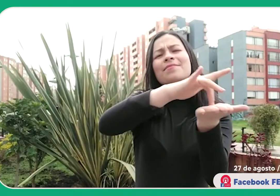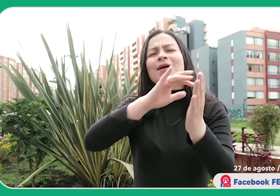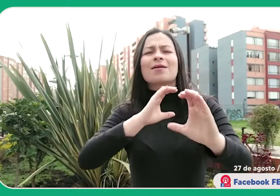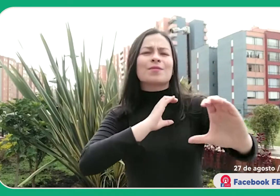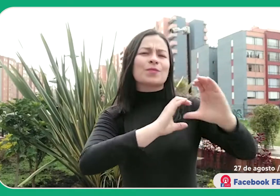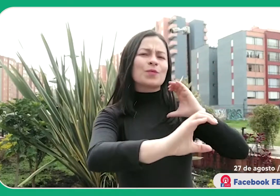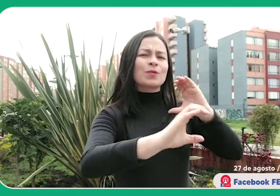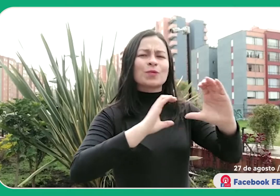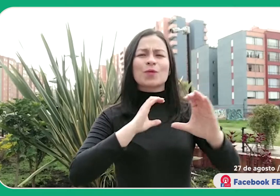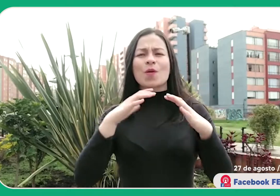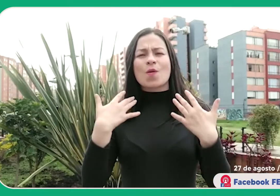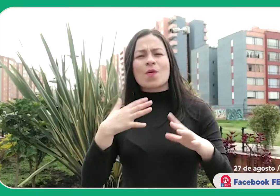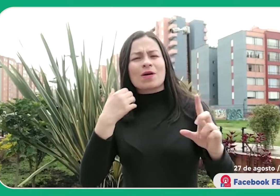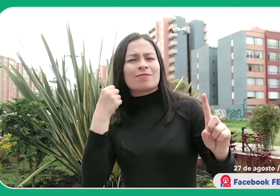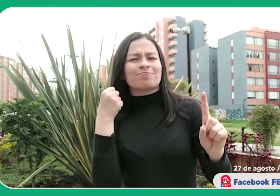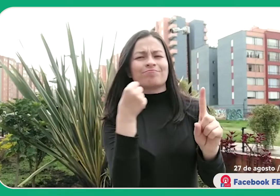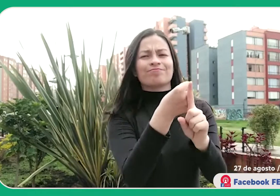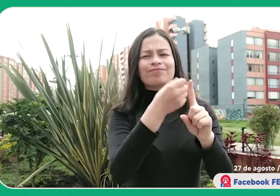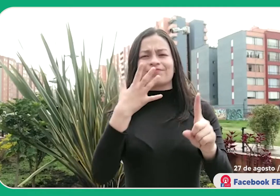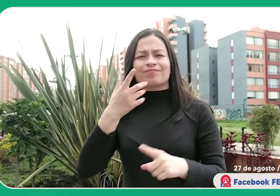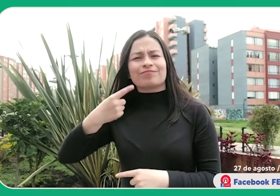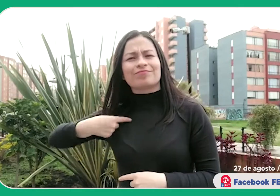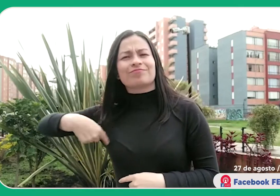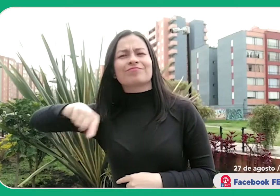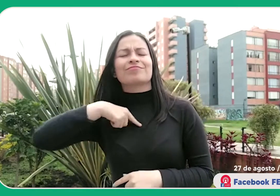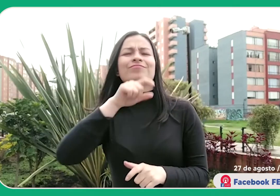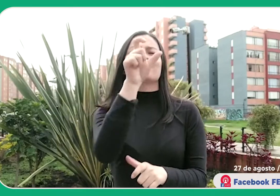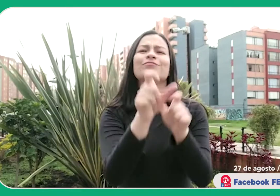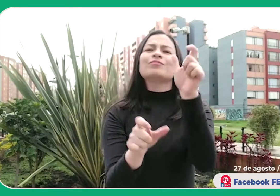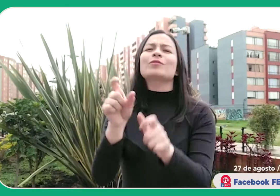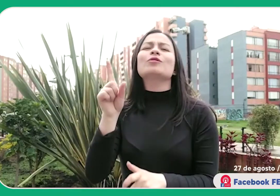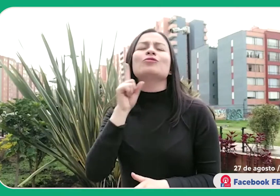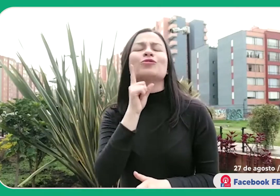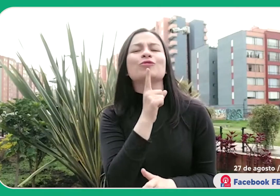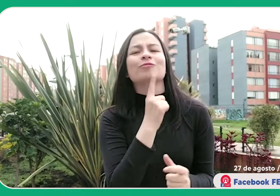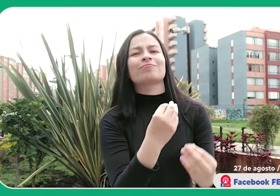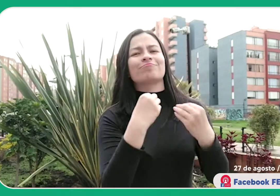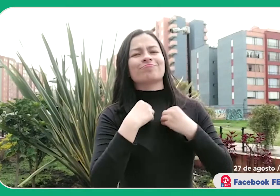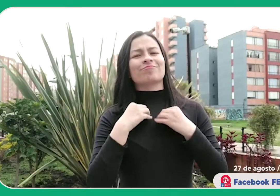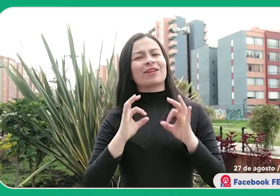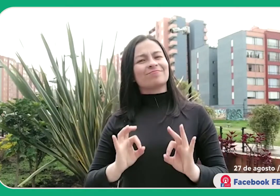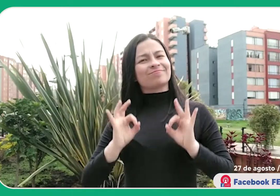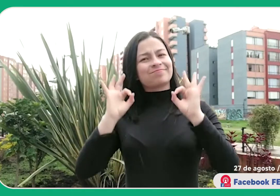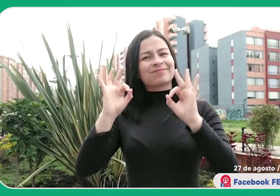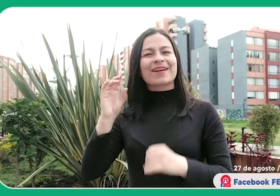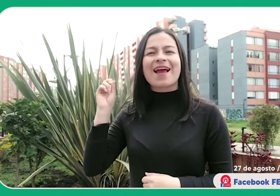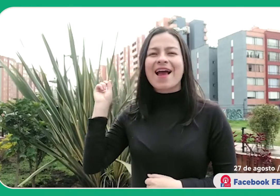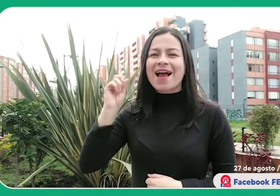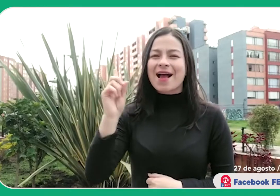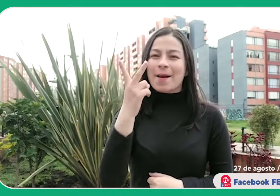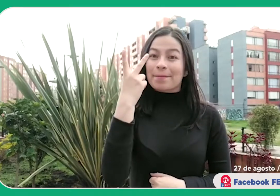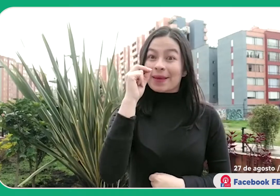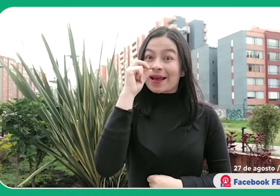comunicación de las personas sordas durante estos 20 años de funcionamiento del Centro de Relevo.